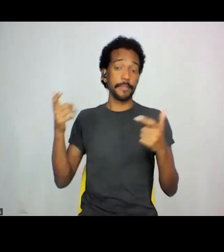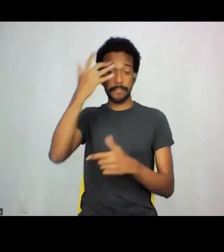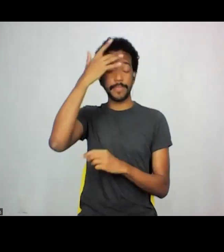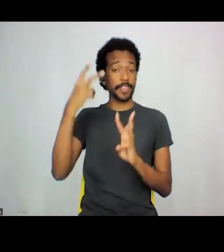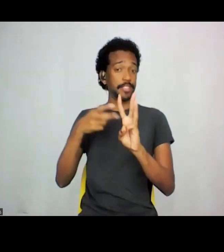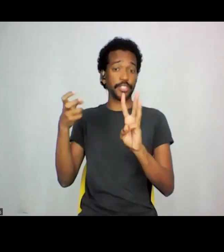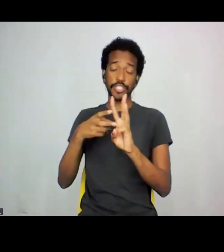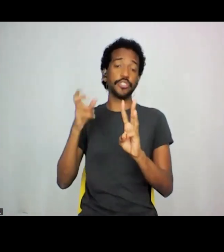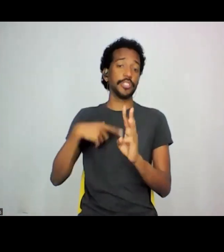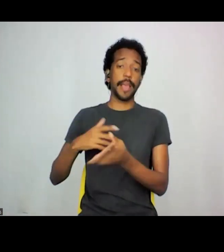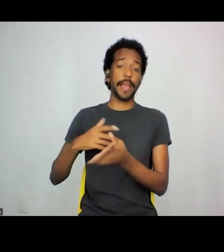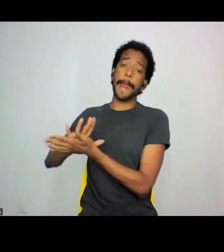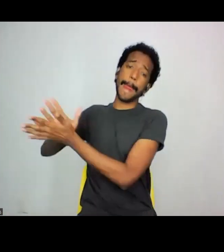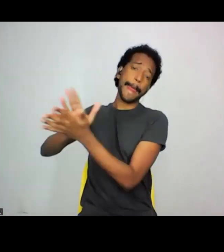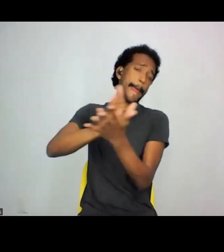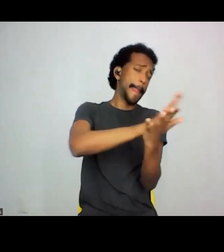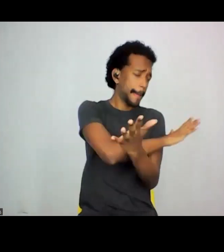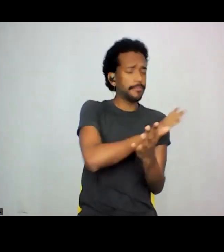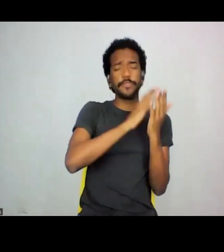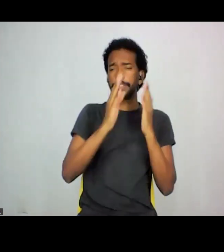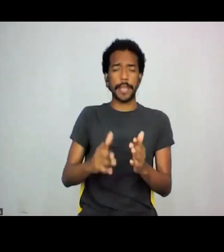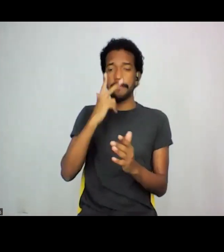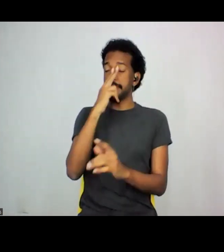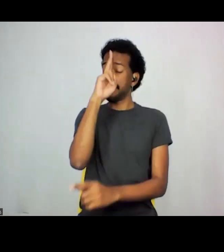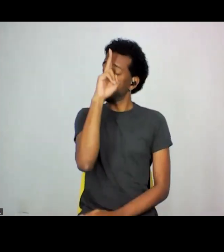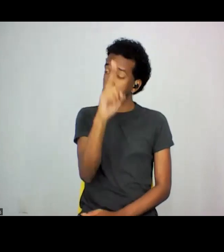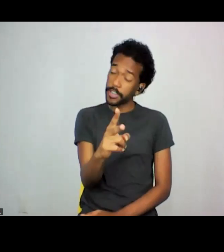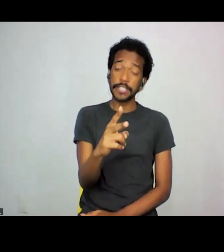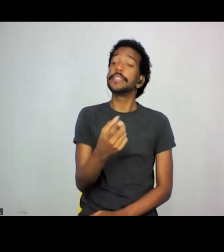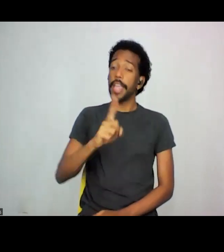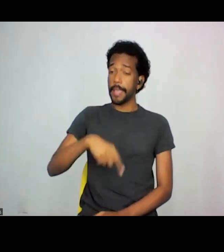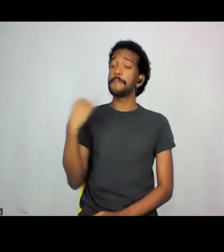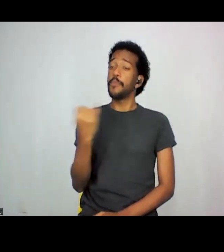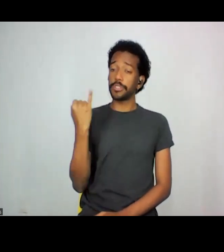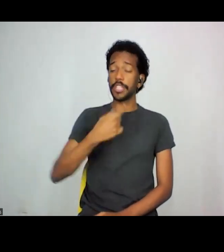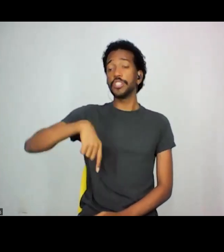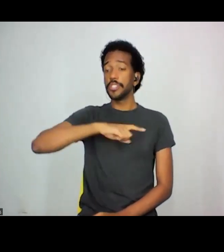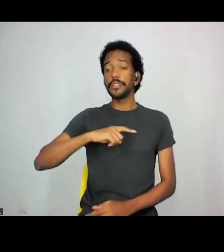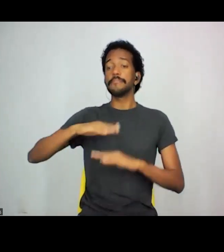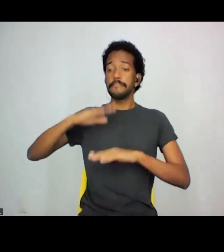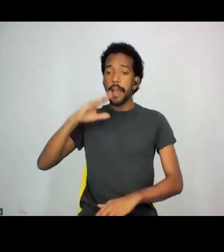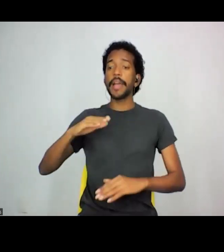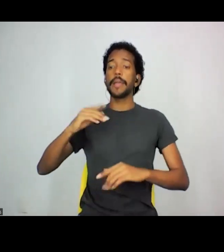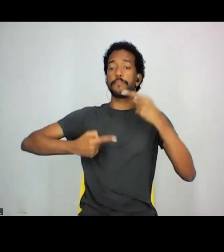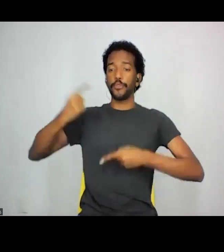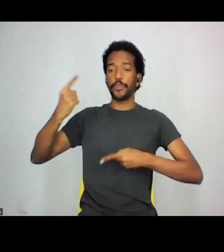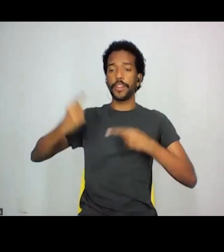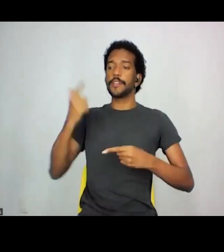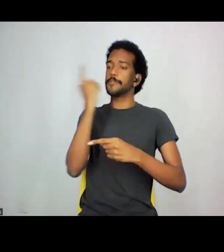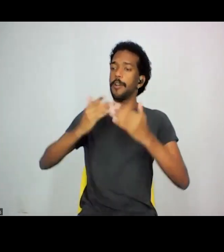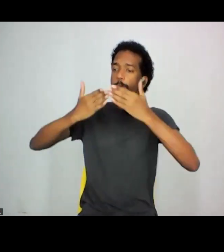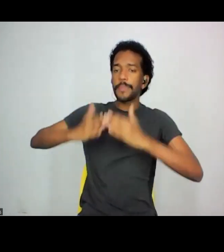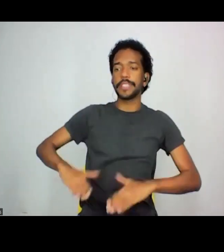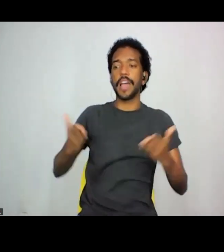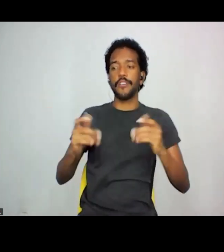então, que teve um genocídio brutal, então, é importante mais ainda a gente ter políticas reparatórias. Então, vou abrir